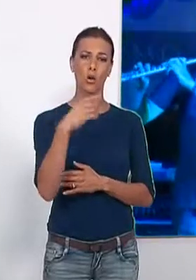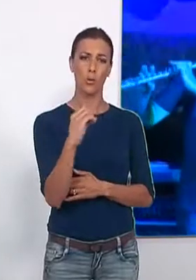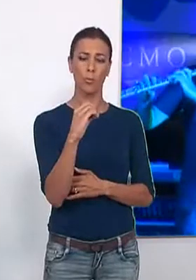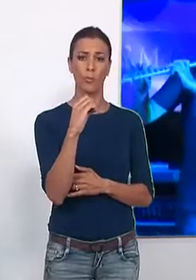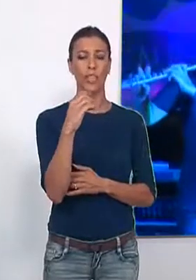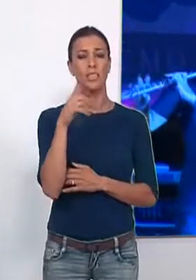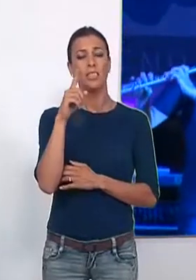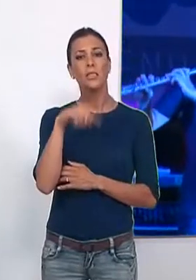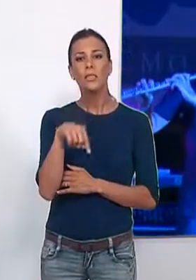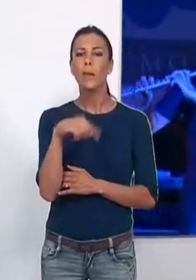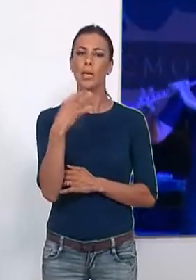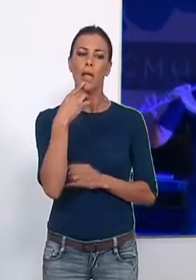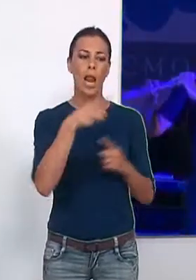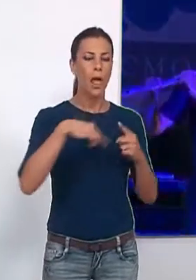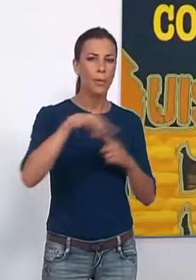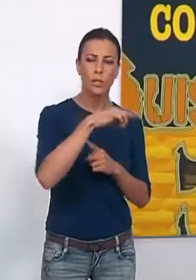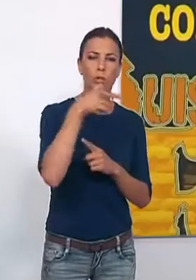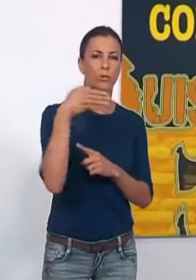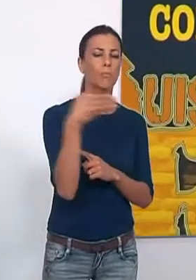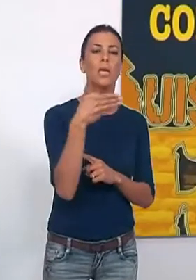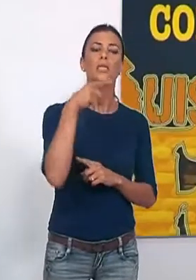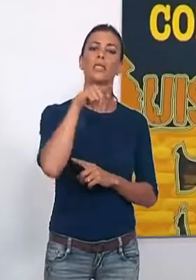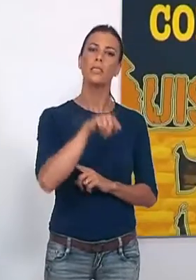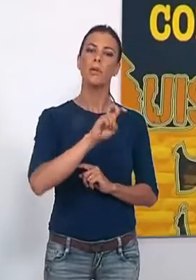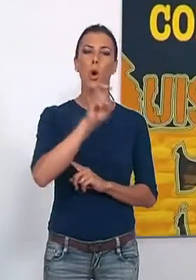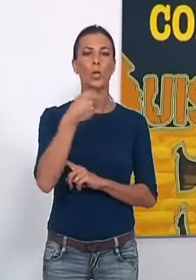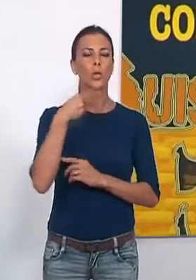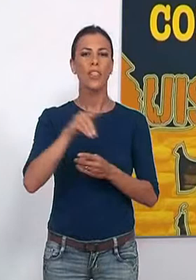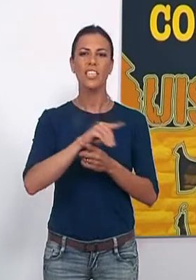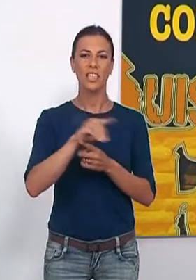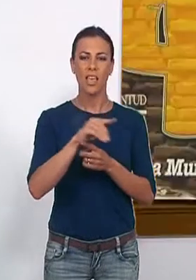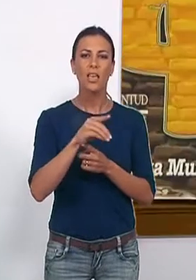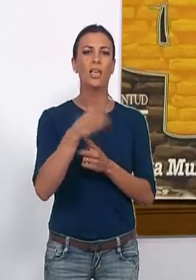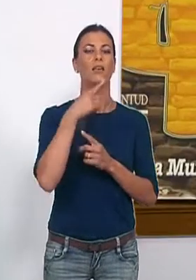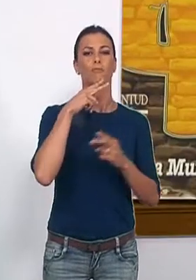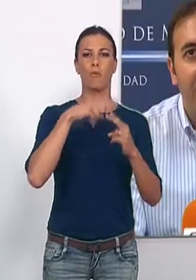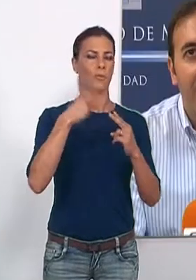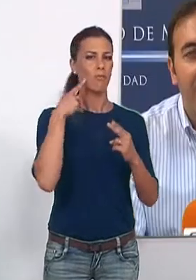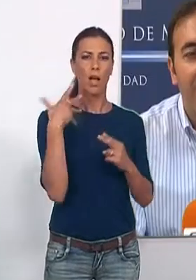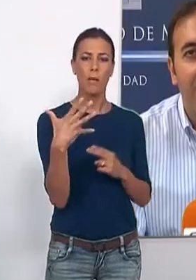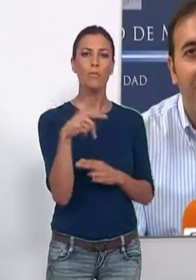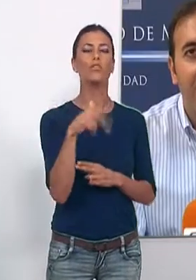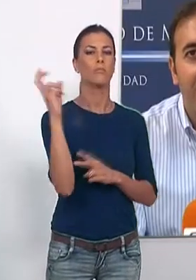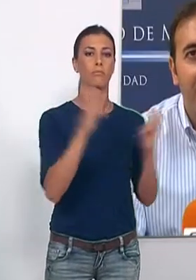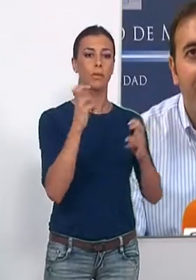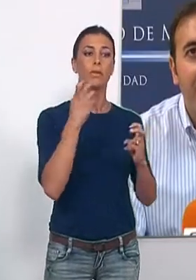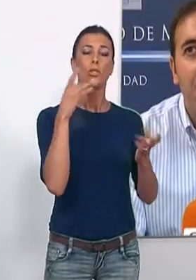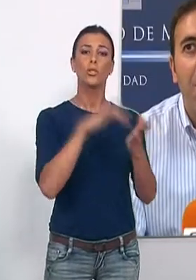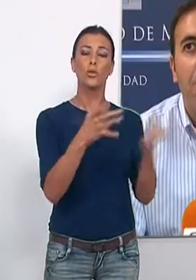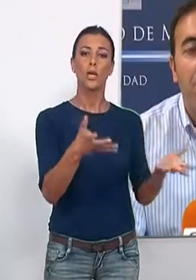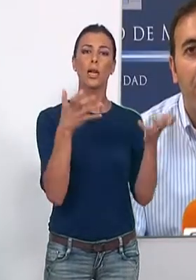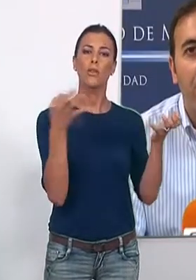la formación motrileña Laberinto B y el duelo de los DJ Disco Mordisco. El ganador